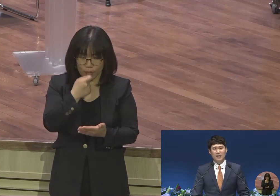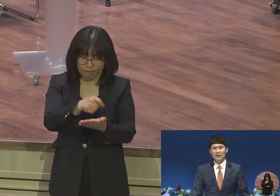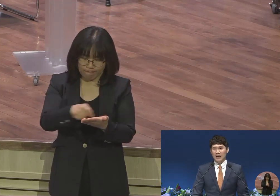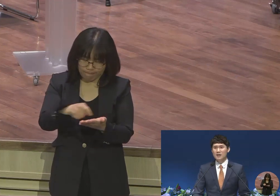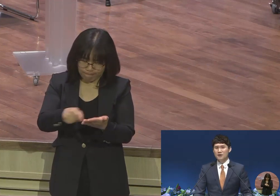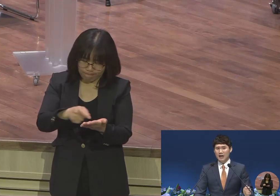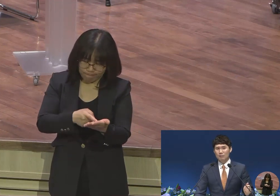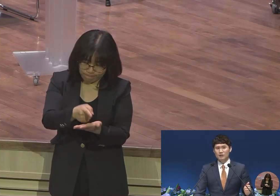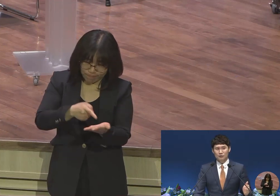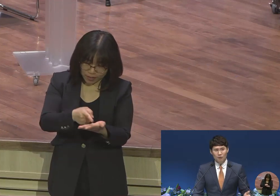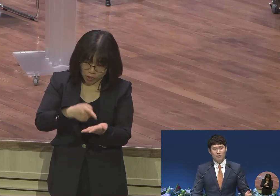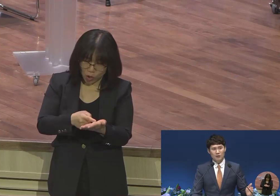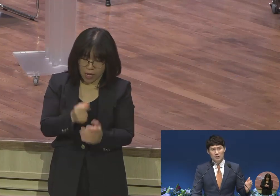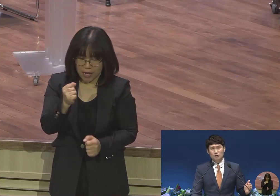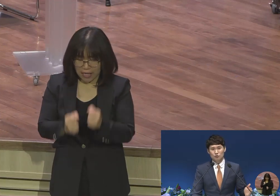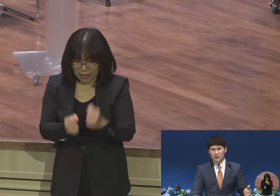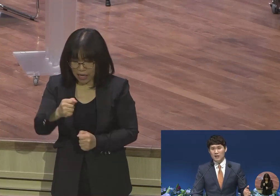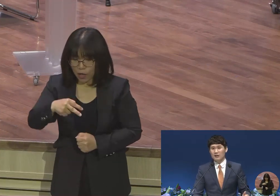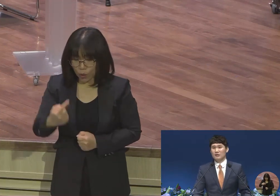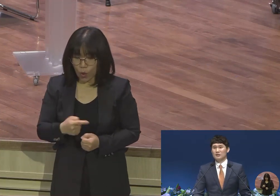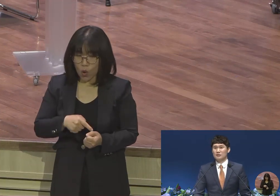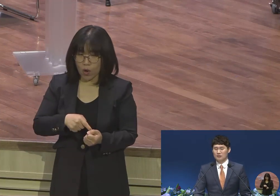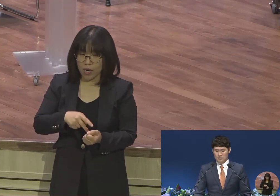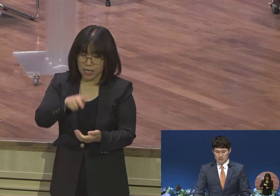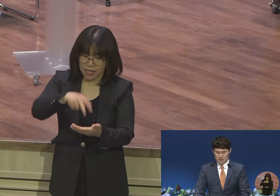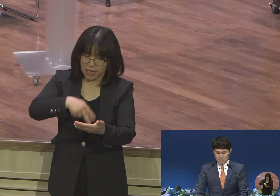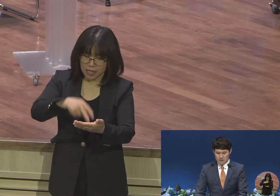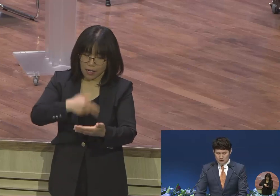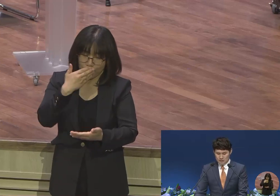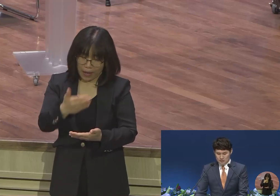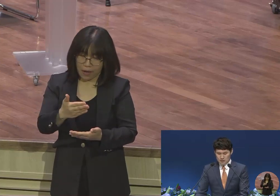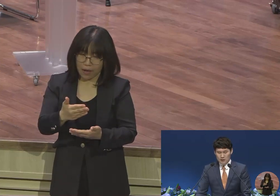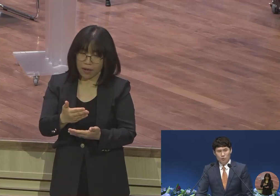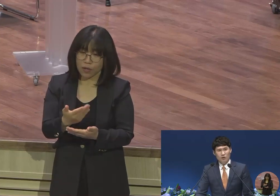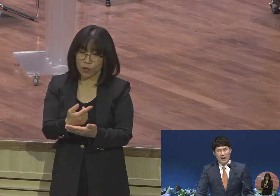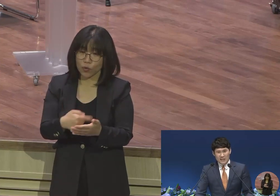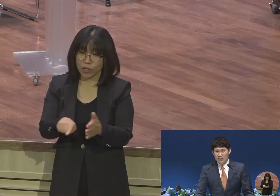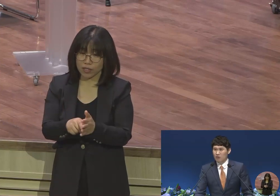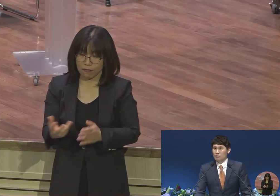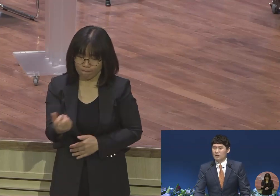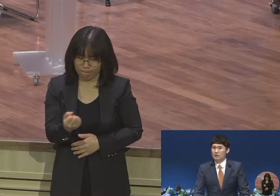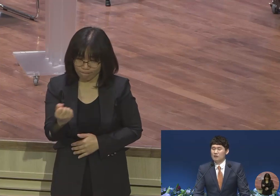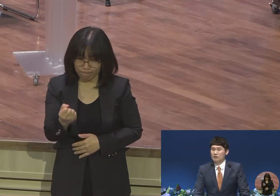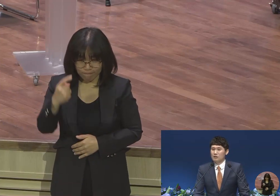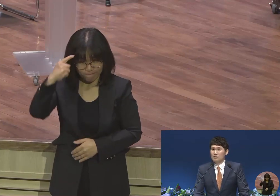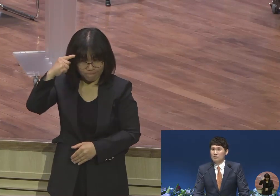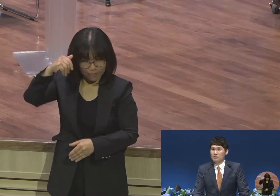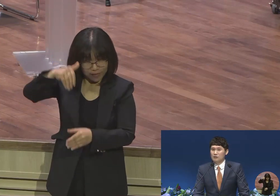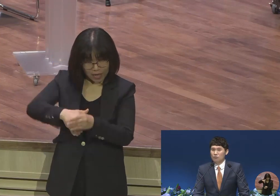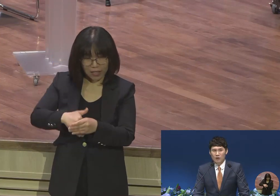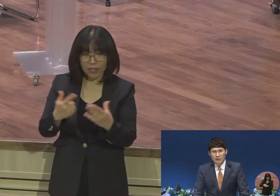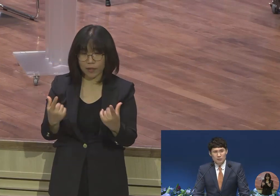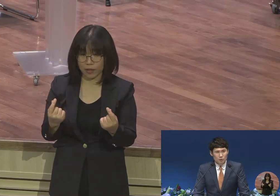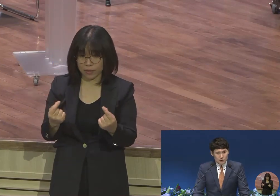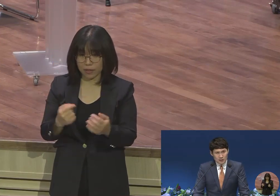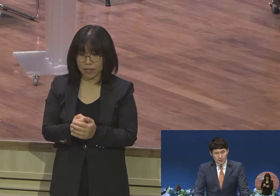달려가면서도 읽을 수 있게 하라 이걸 보고 각인이라고 합니다 왜 말씀을 놓칠까요